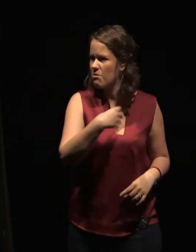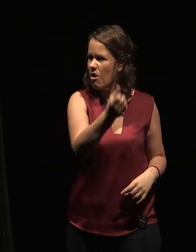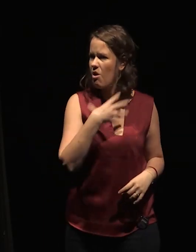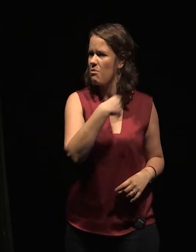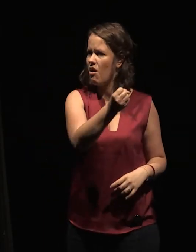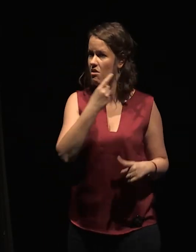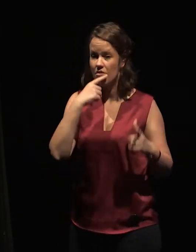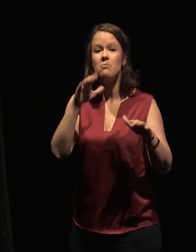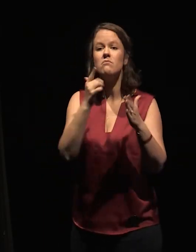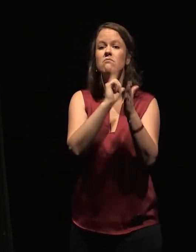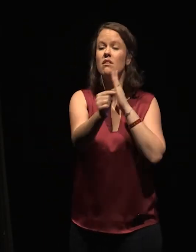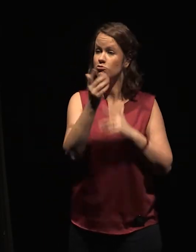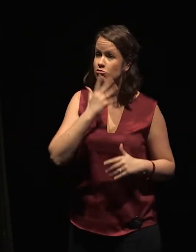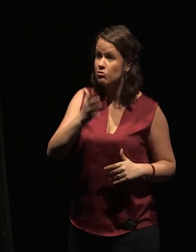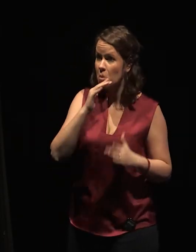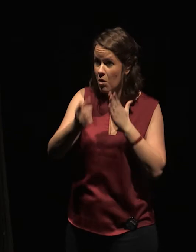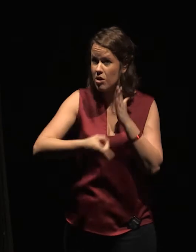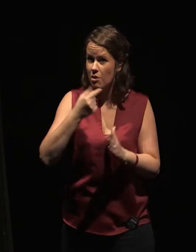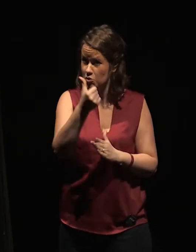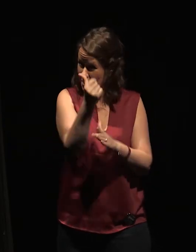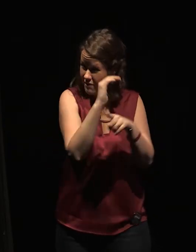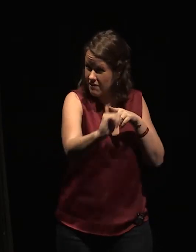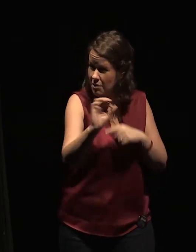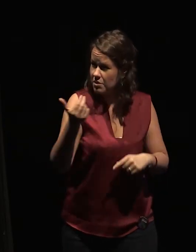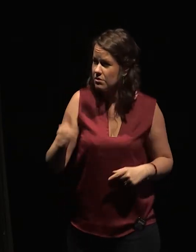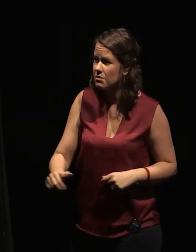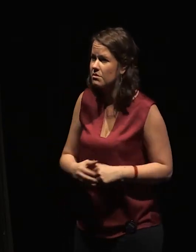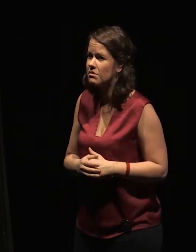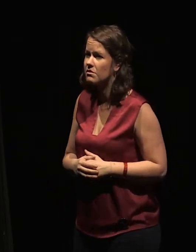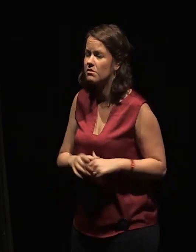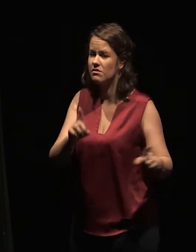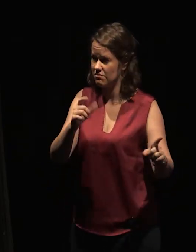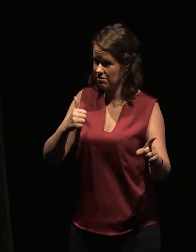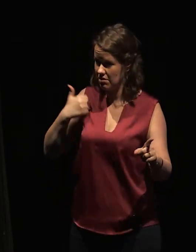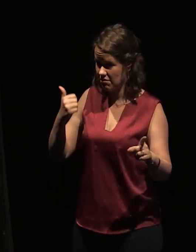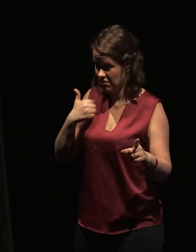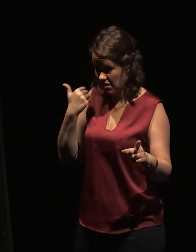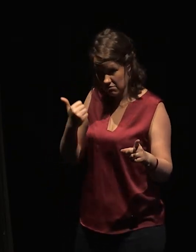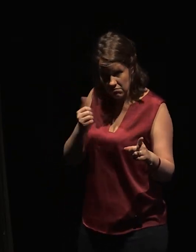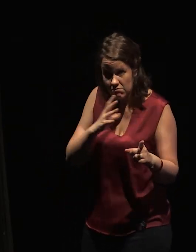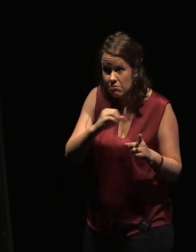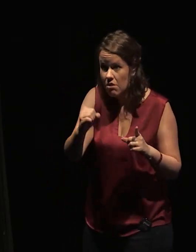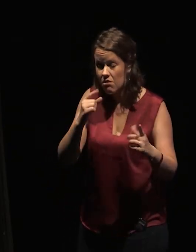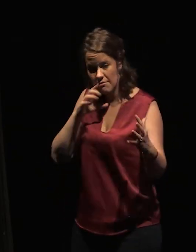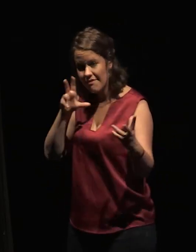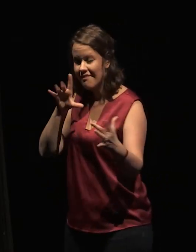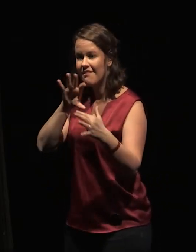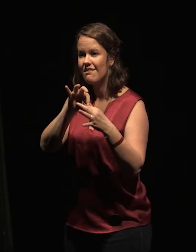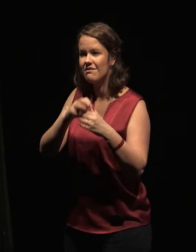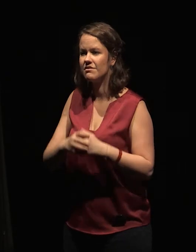rendez-vous dans la terre sacrée ? N'était le revolver à la flûte, ce serait unis à la flûte. La guerre durera